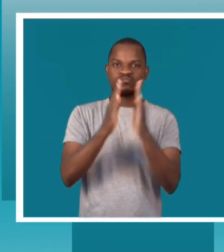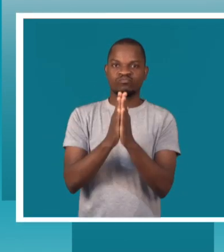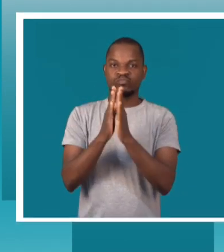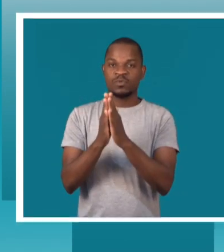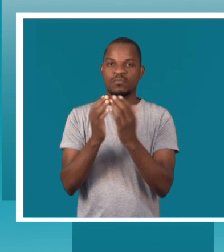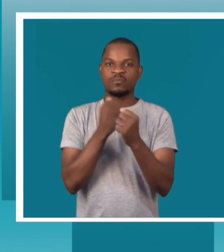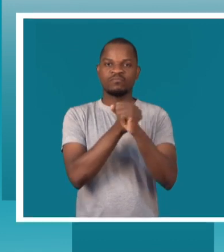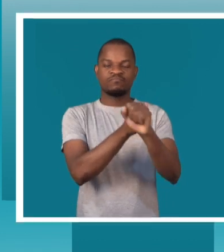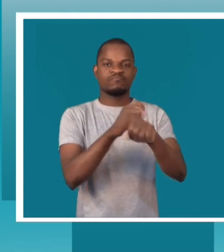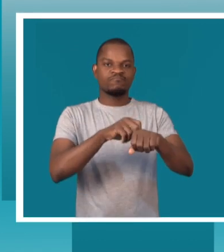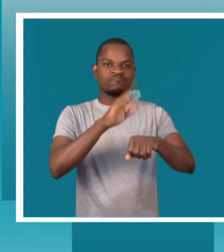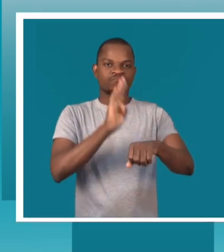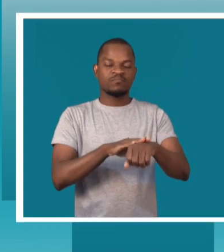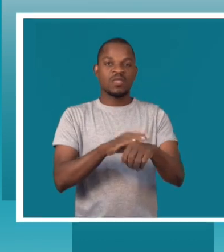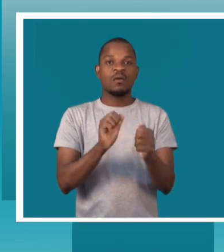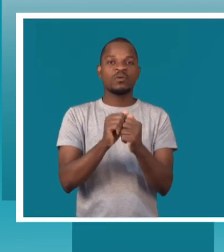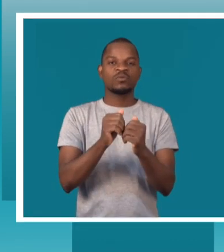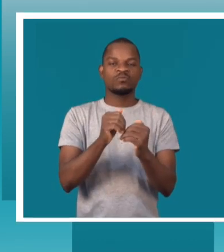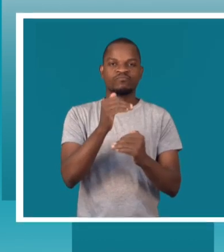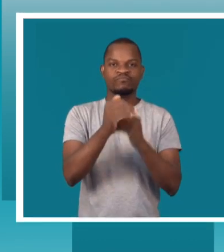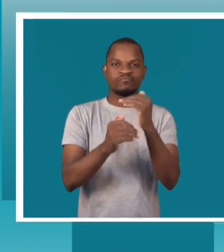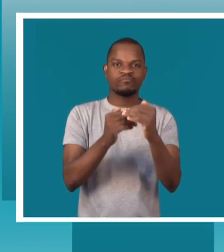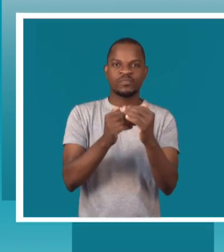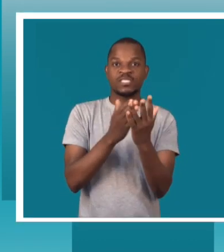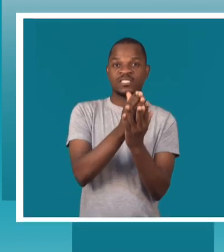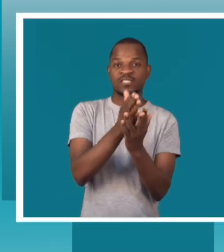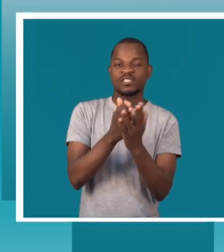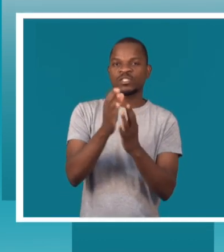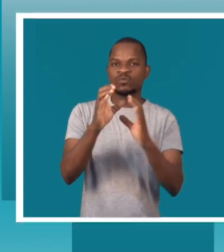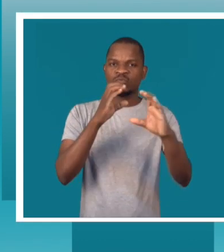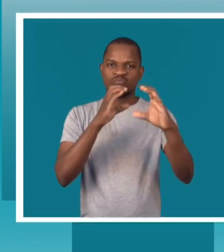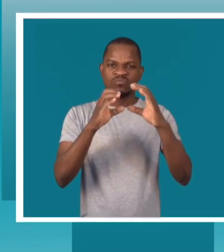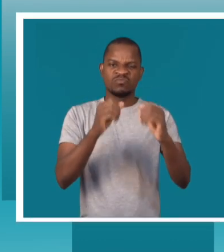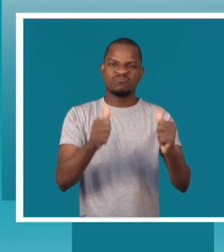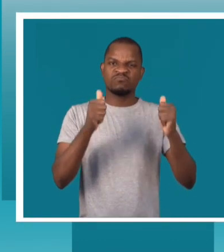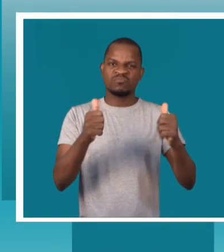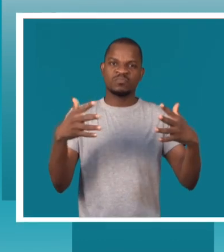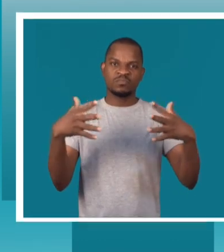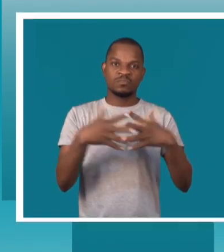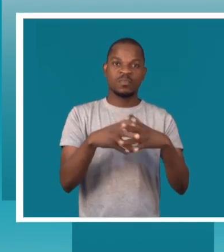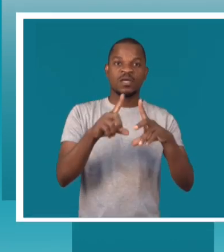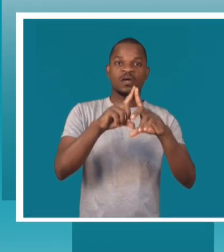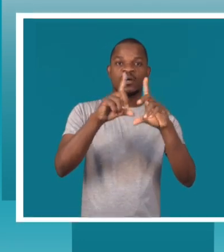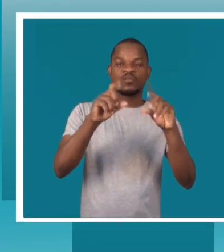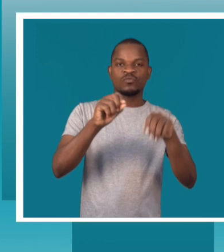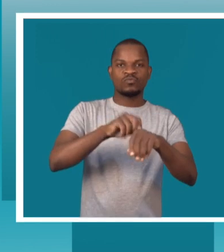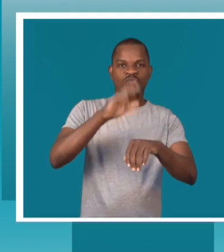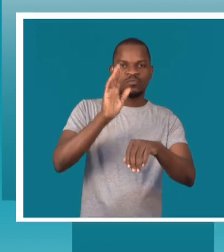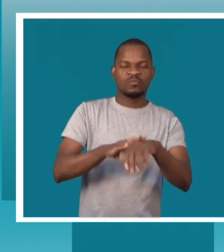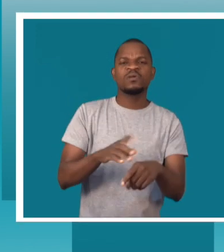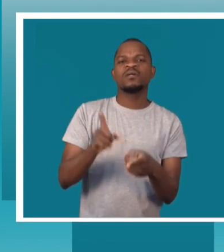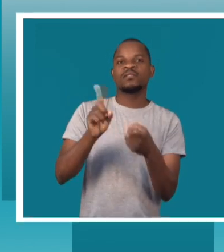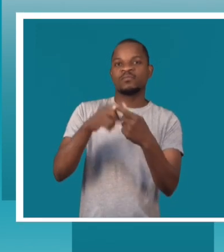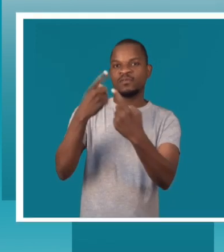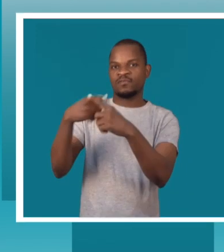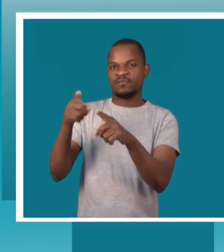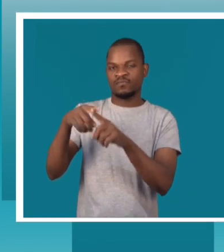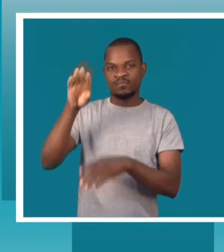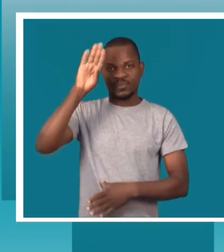estabelecer o desenvolvimento e implementação de estratégias de comunicação eficazes sobre a malária e outras doenças. Há